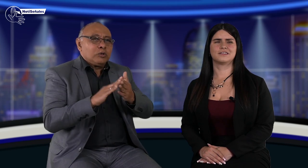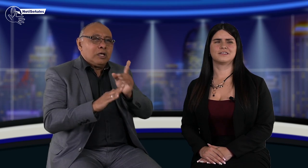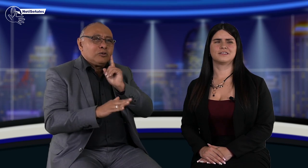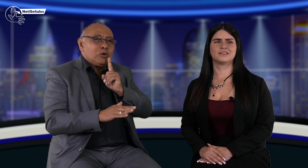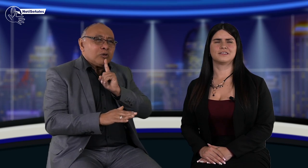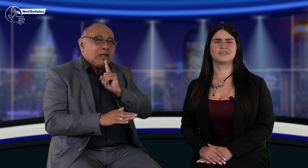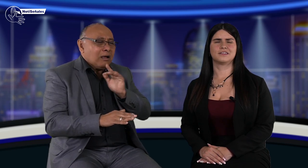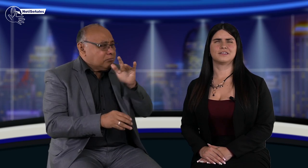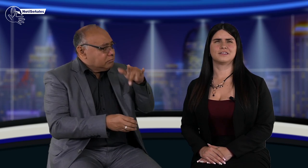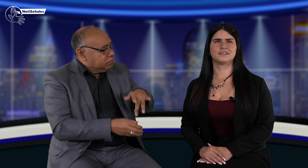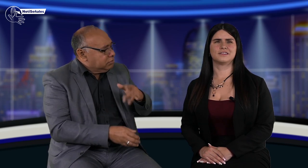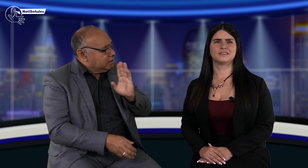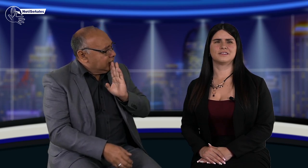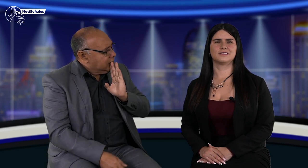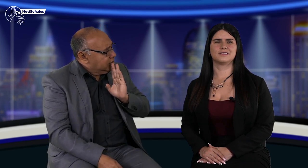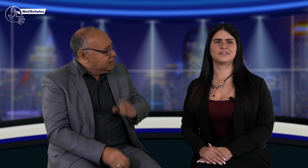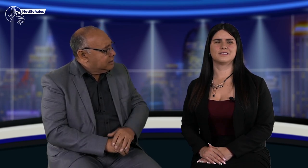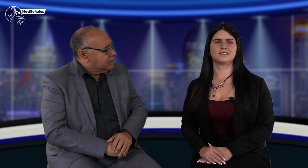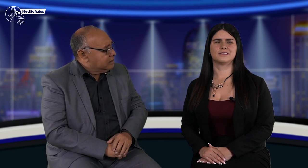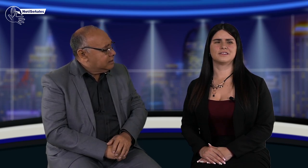representantes de la población sorda quienes están allí?